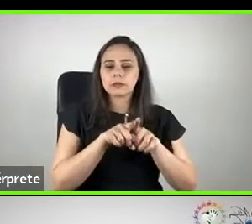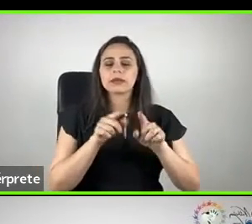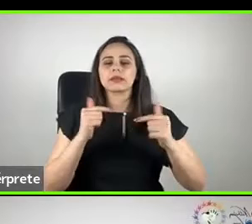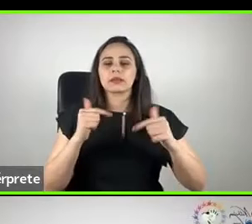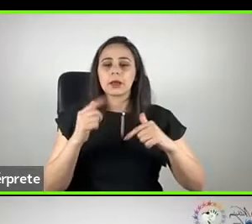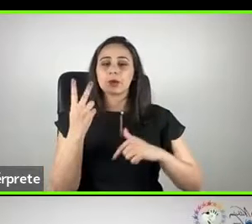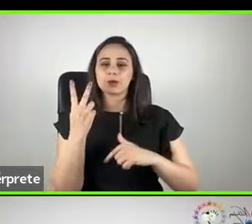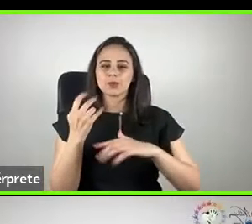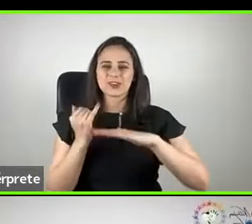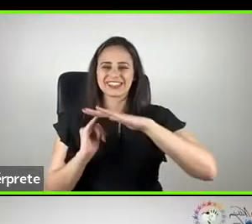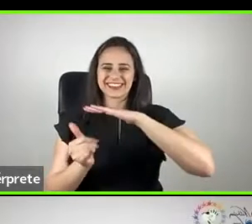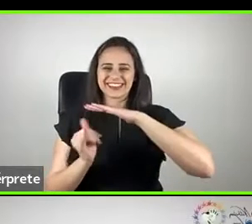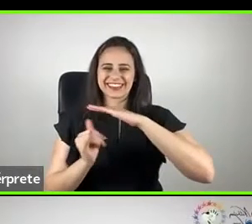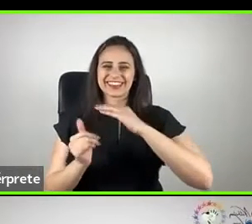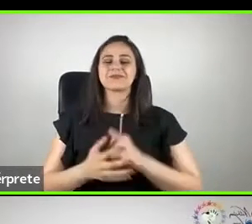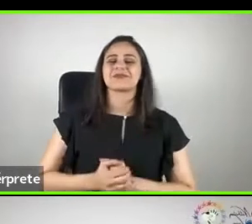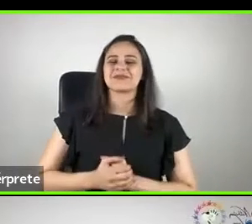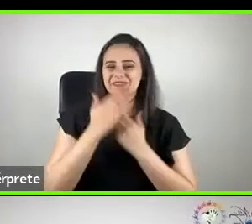Obrigado.